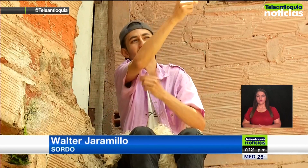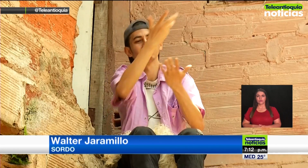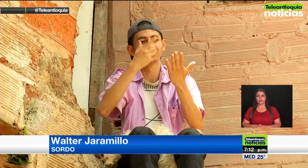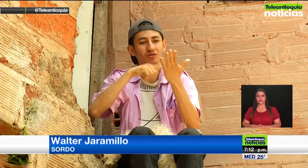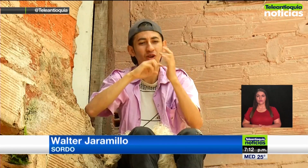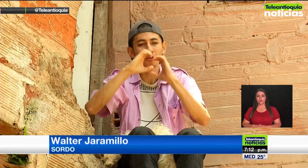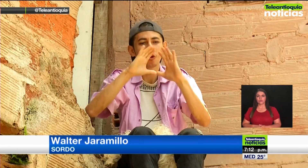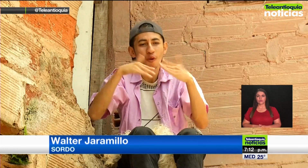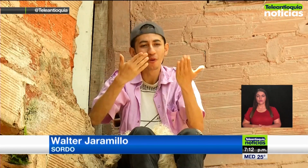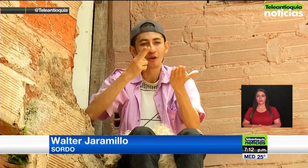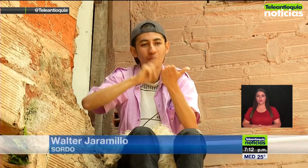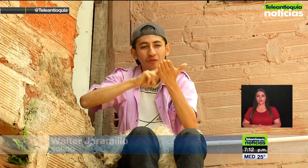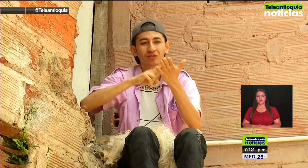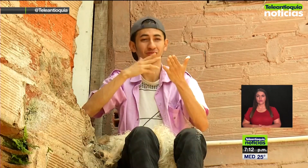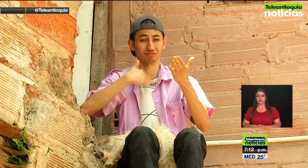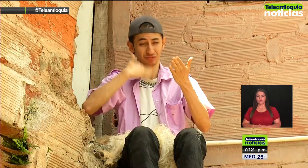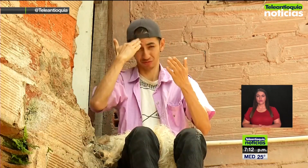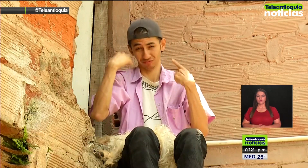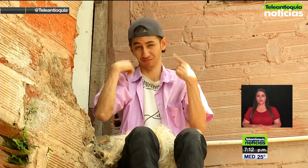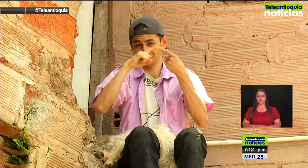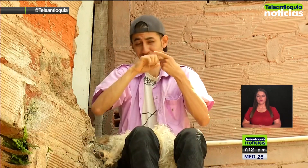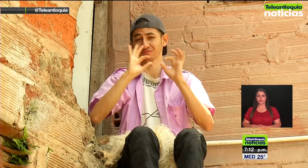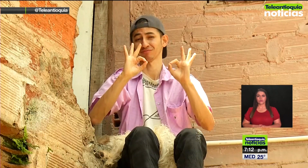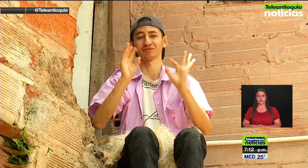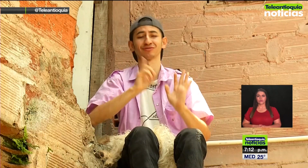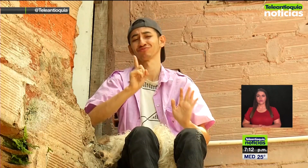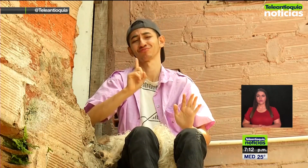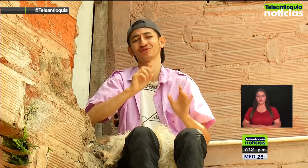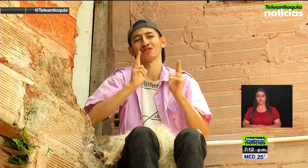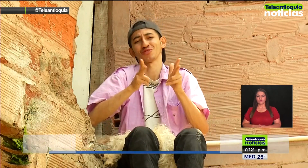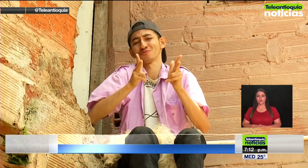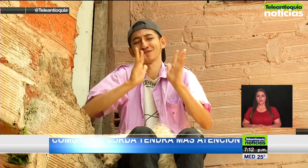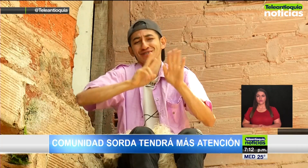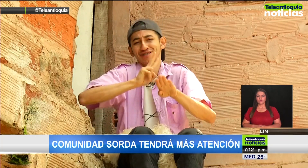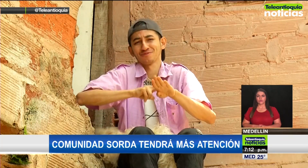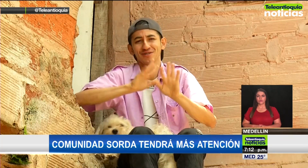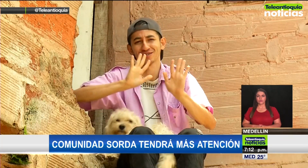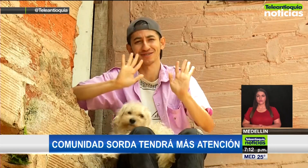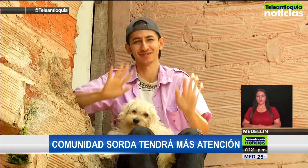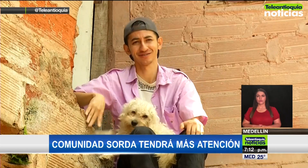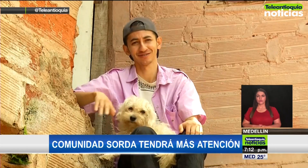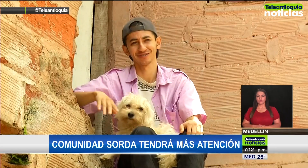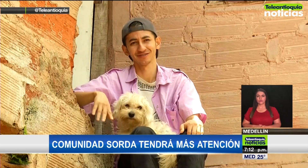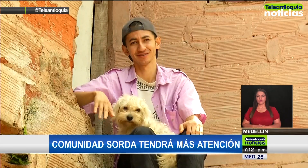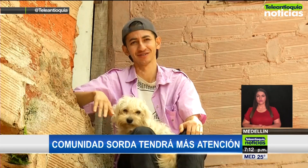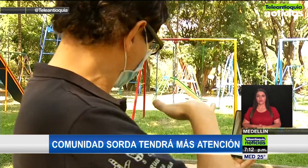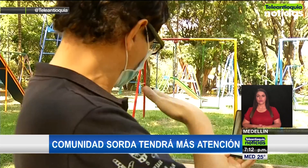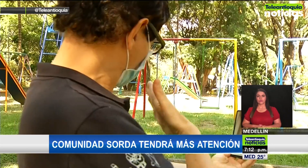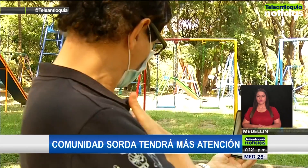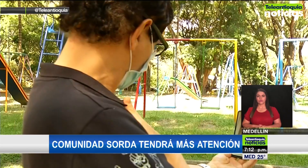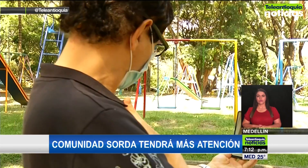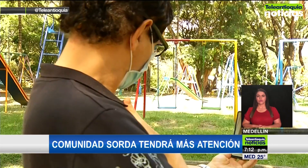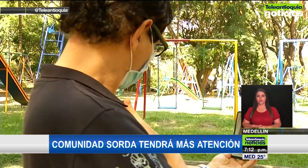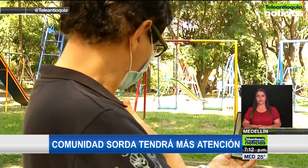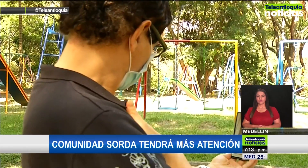y no sé cómo son los medios de comunicación con ellos, entonces es mejor buscar otro intérprete.